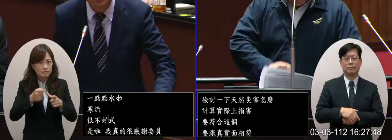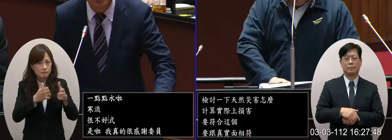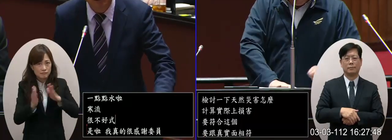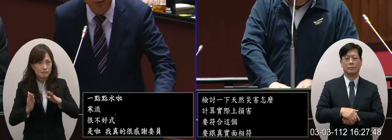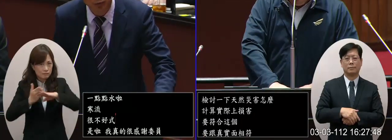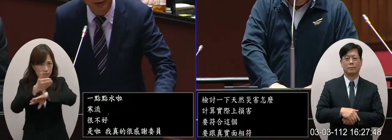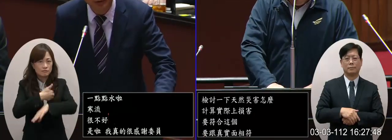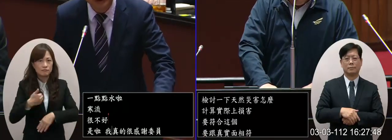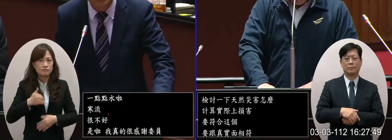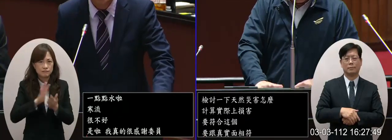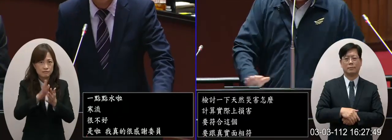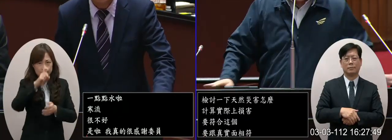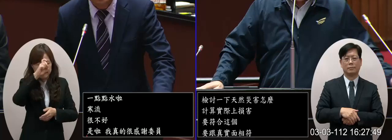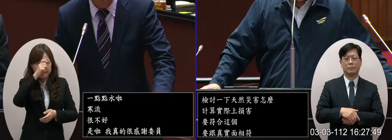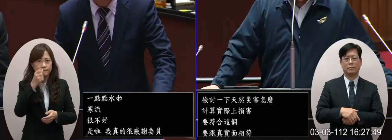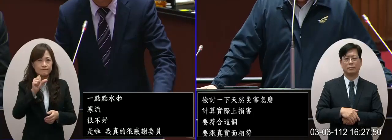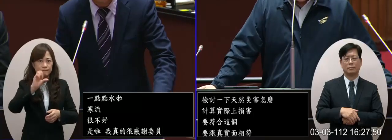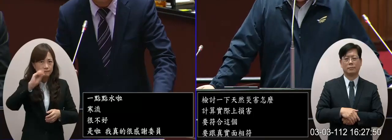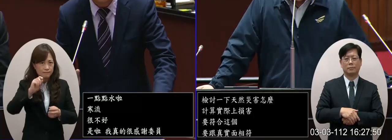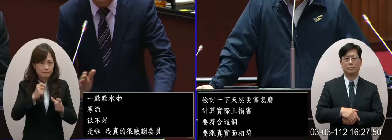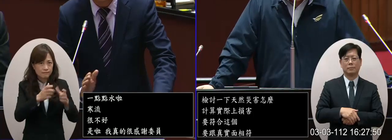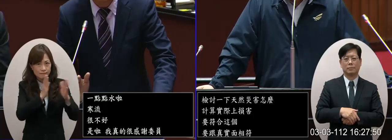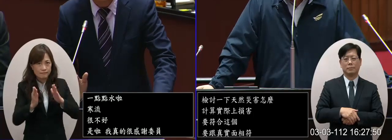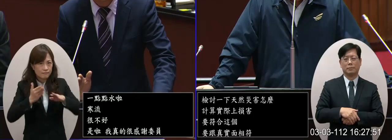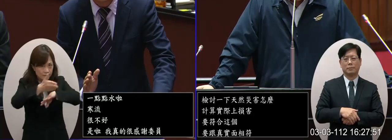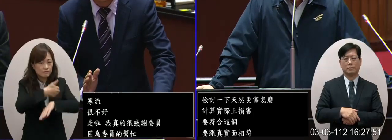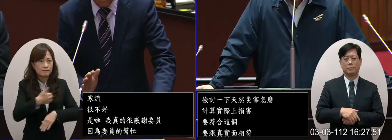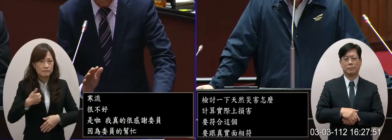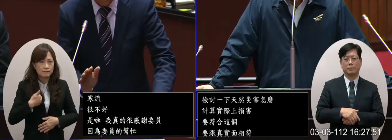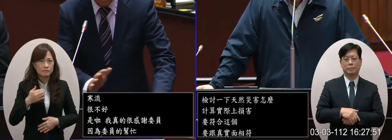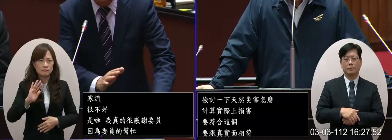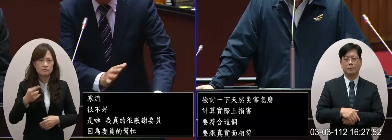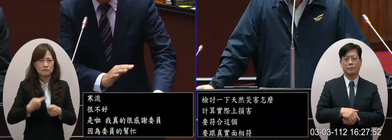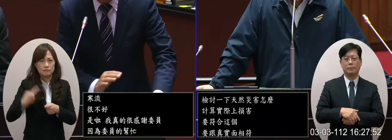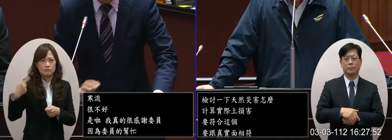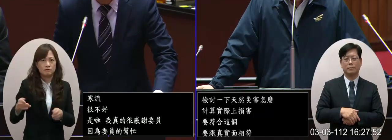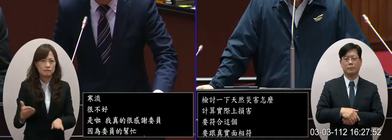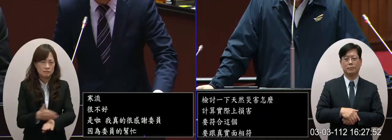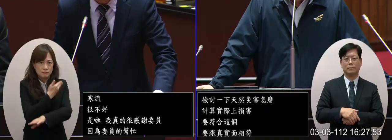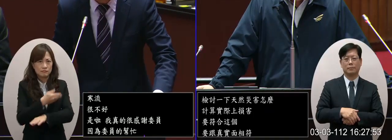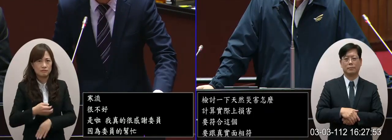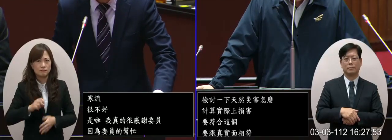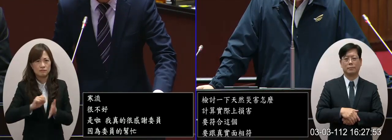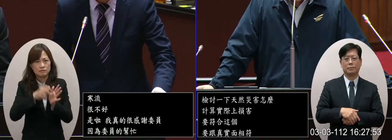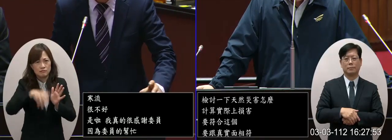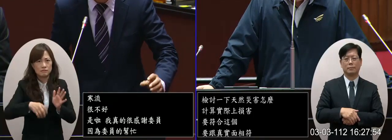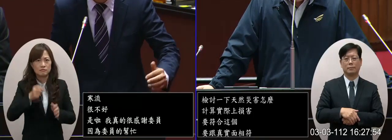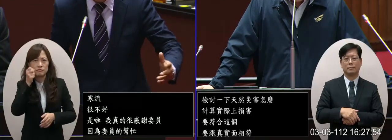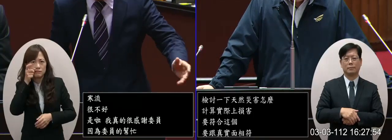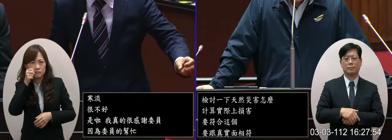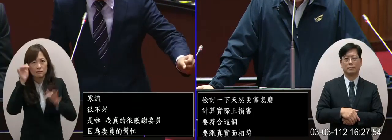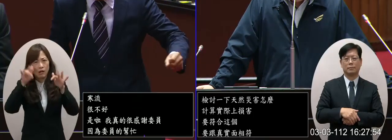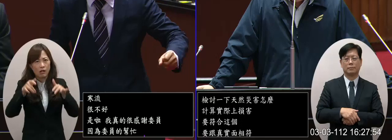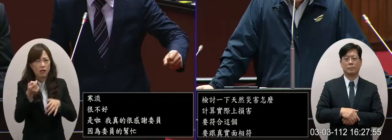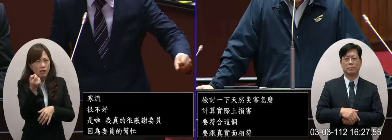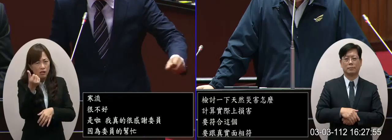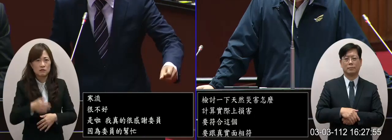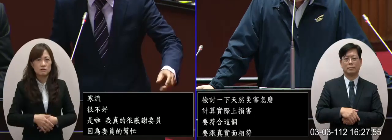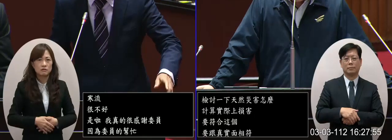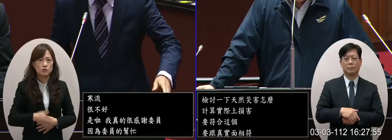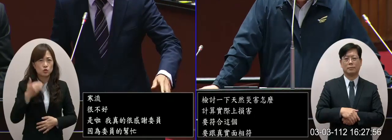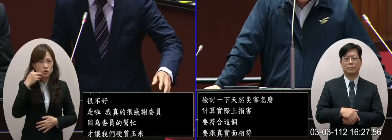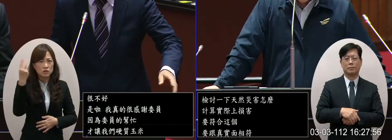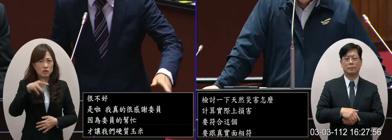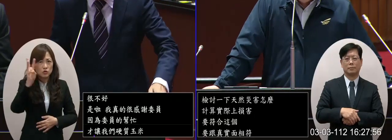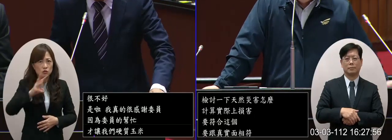今年要超過五萬公頃但是從去年開始真的嘉義、台南都沒有落後沒有落後萬一六又